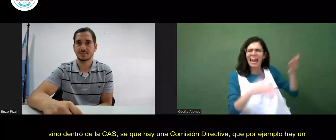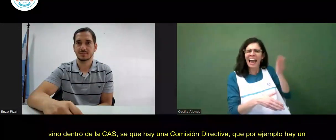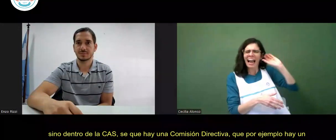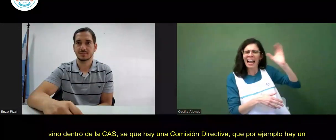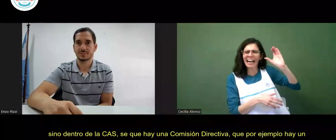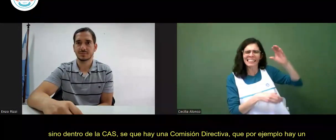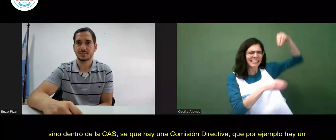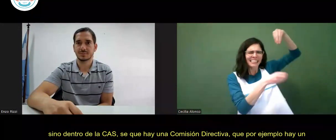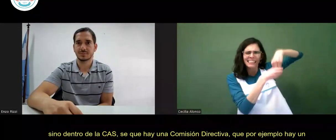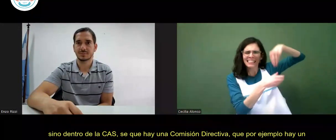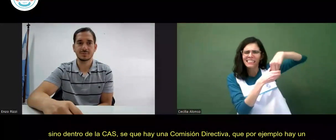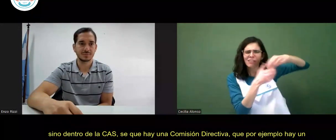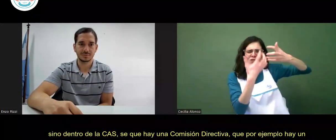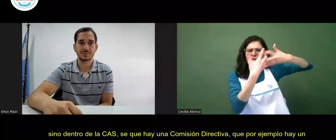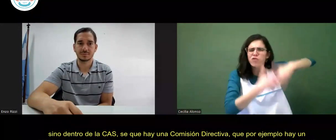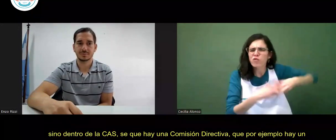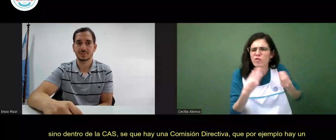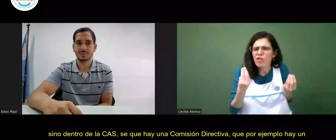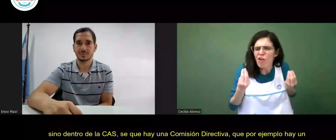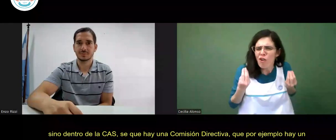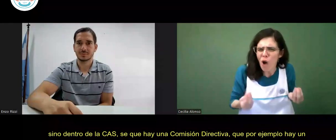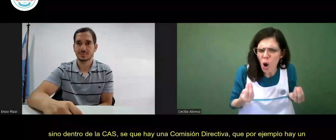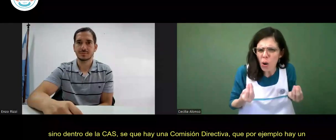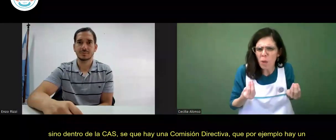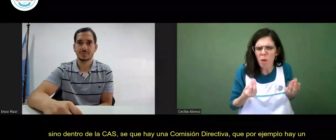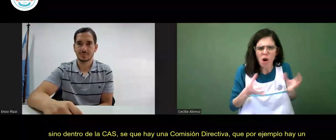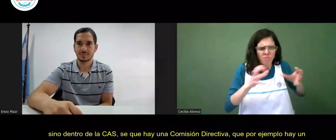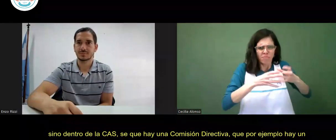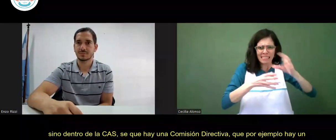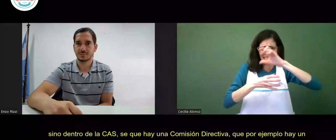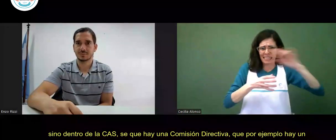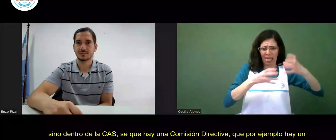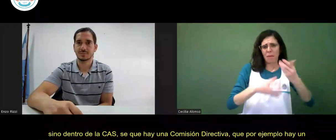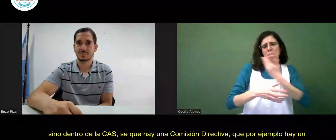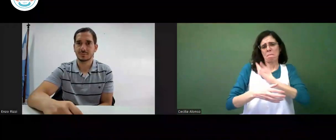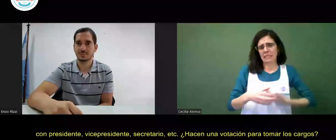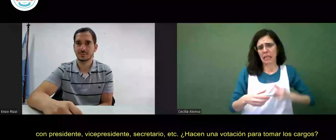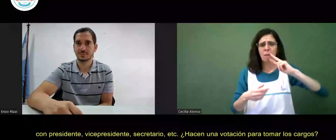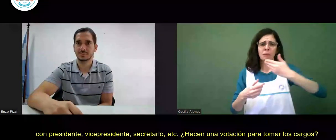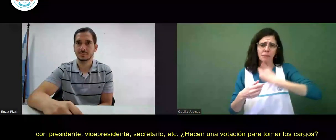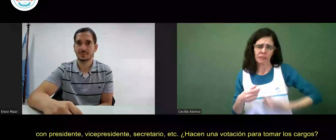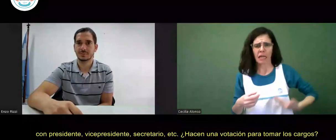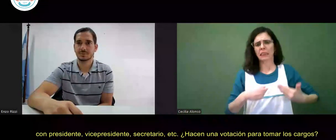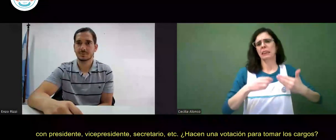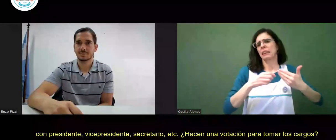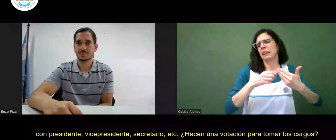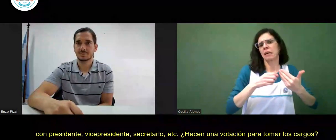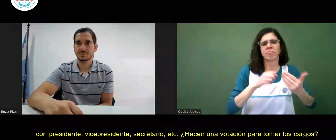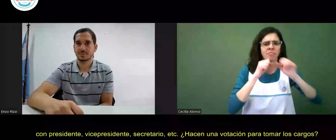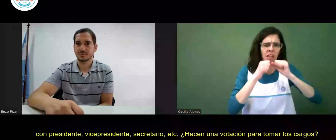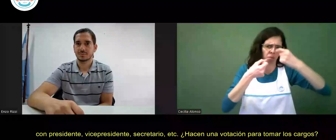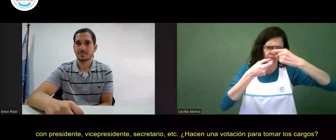funciona la CAS por dentro? Hay una comisión directiva con presidente, vicepresidente,